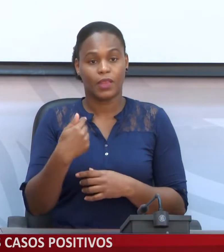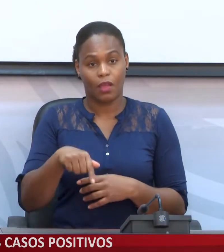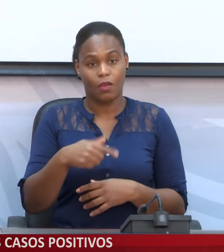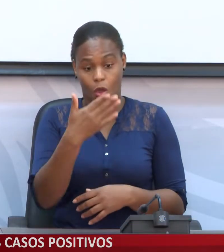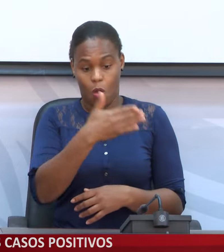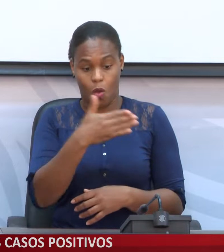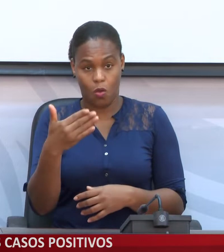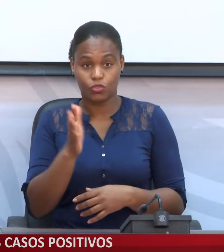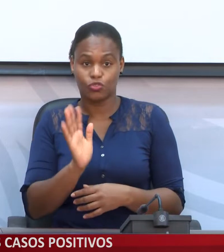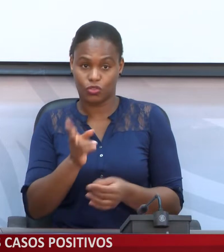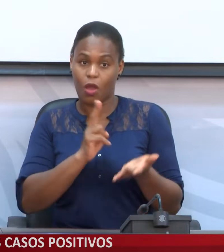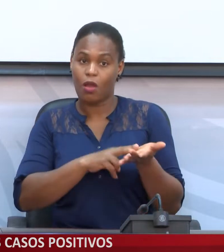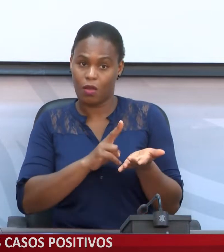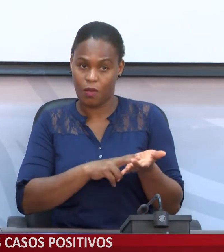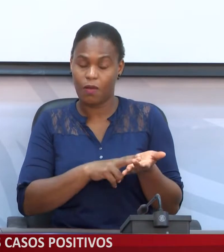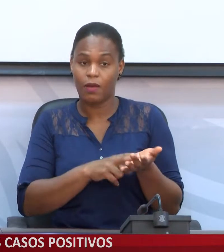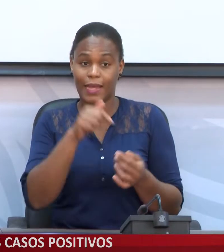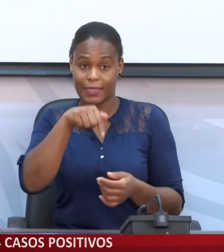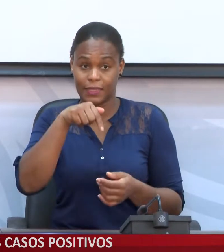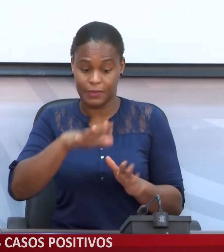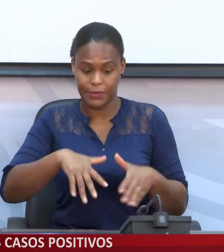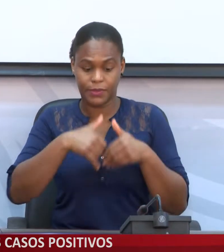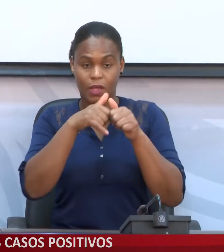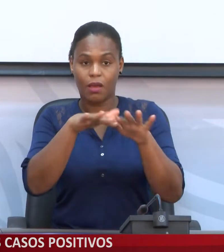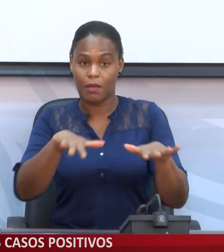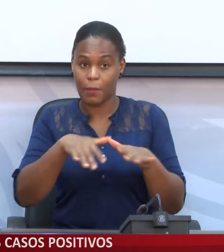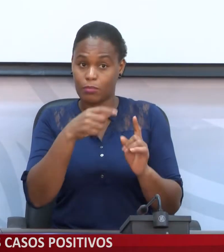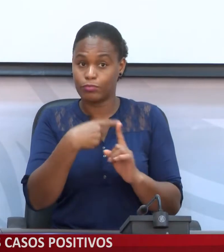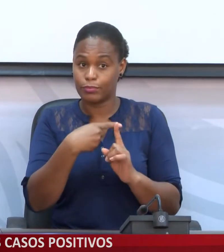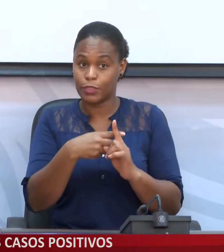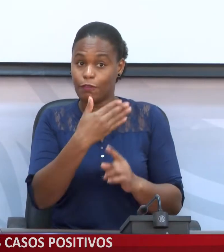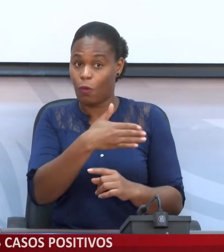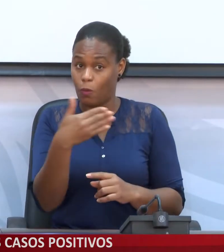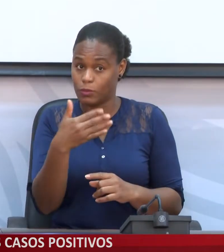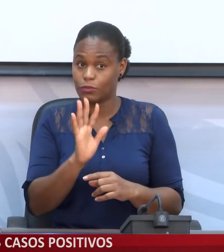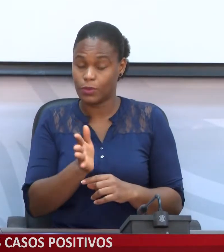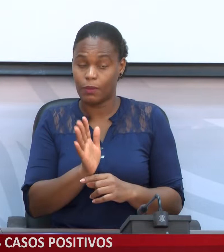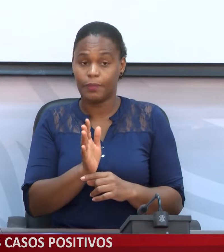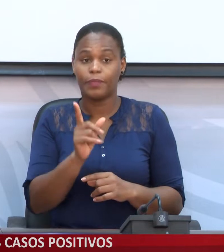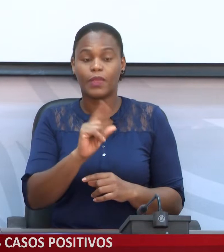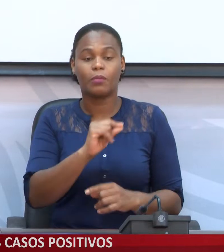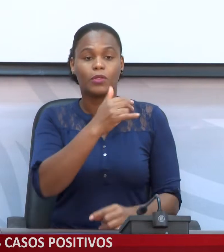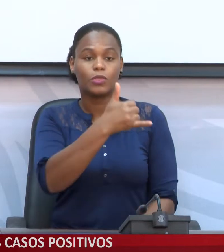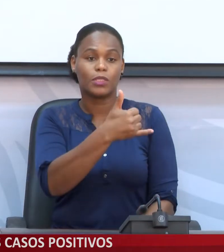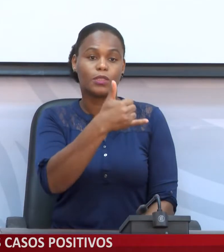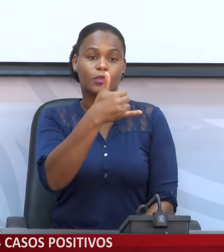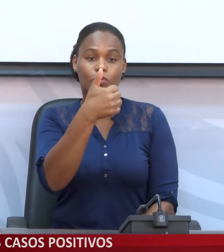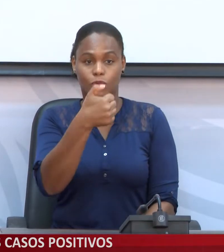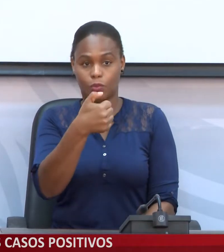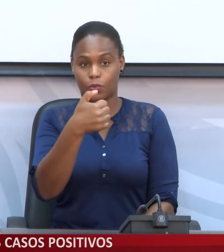confirmados aqui na praia e temos também 252